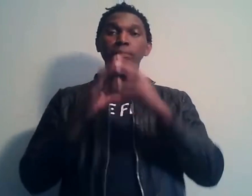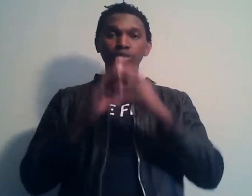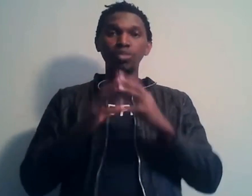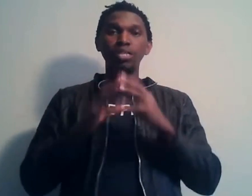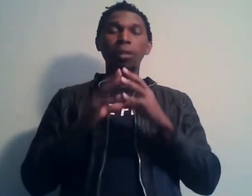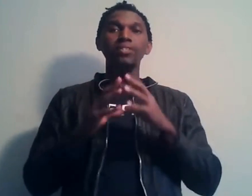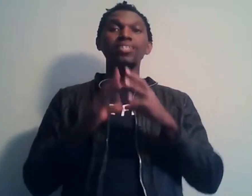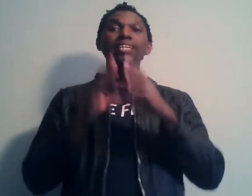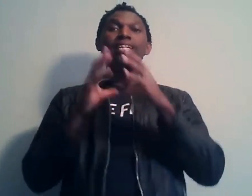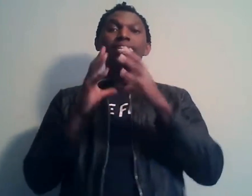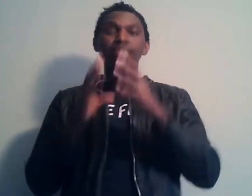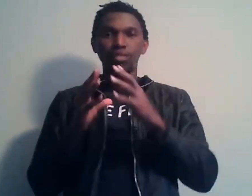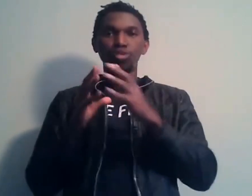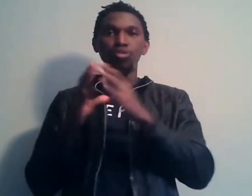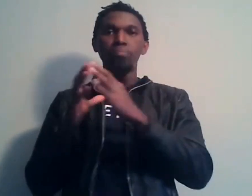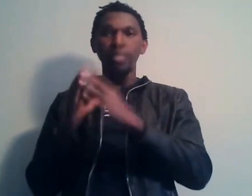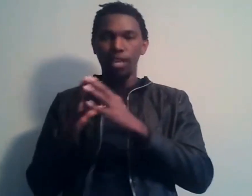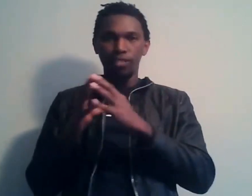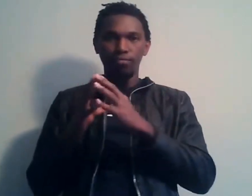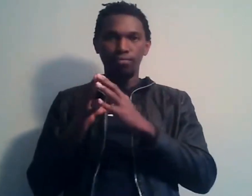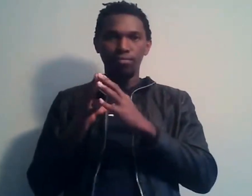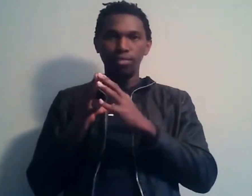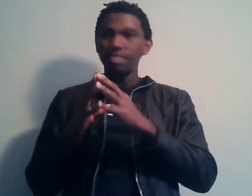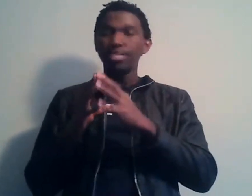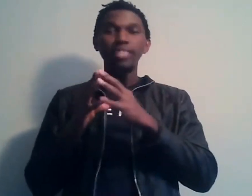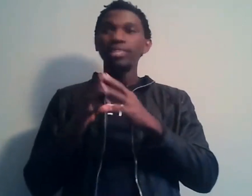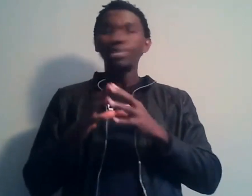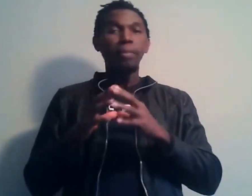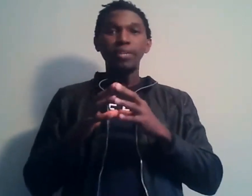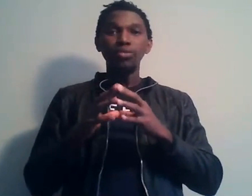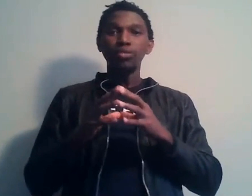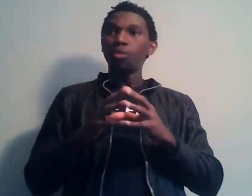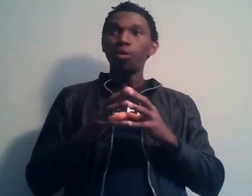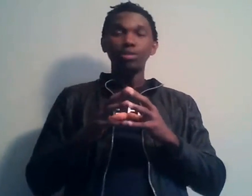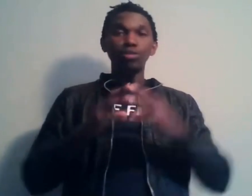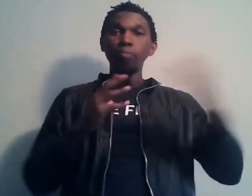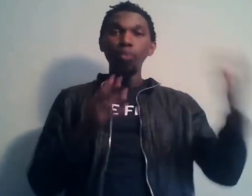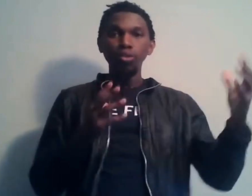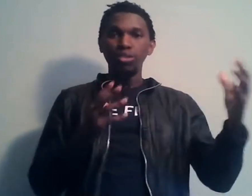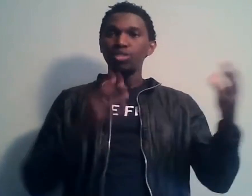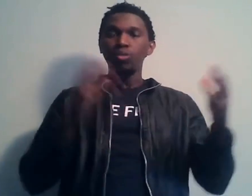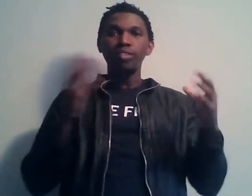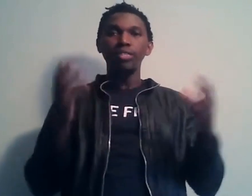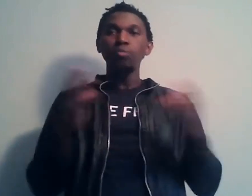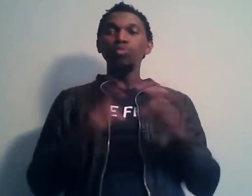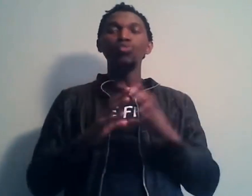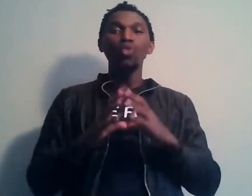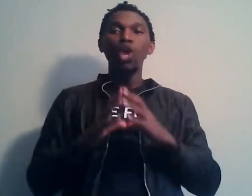personnes qui représentent l'élite de ce pays-là. C'est-à-dire des personnes qui ont des bourses, qui sortent avec des bourses, ou encore